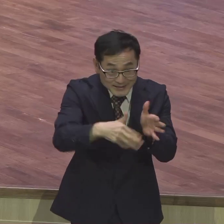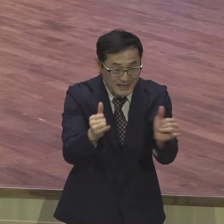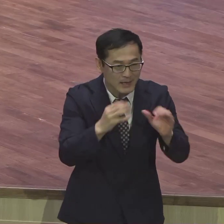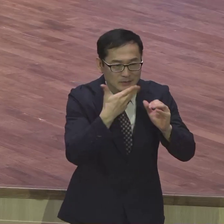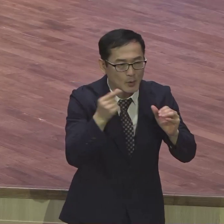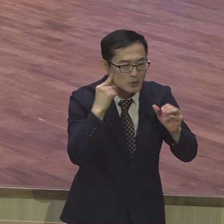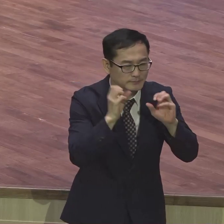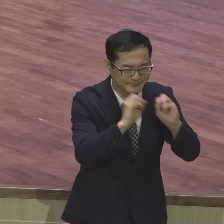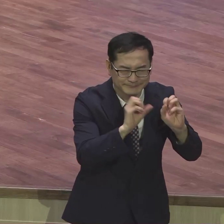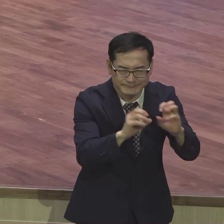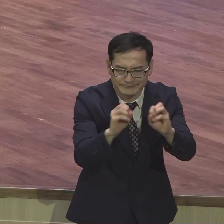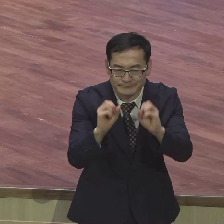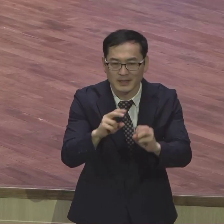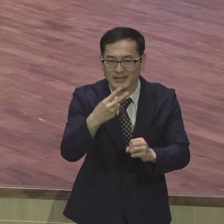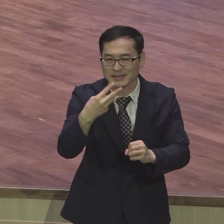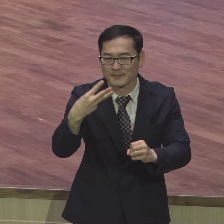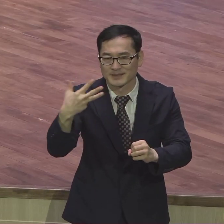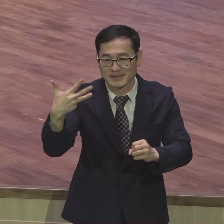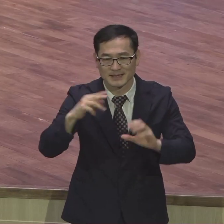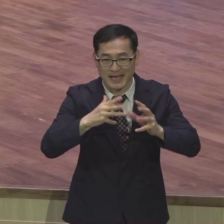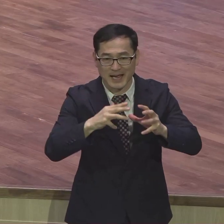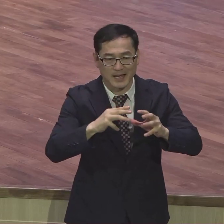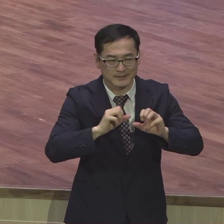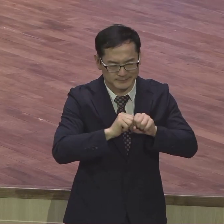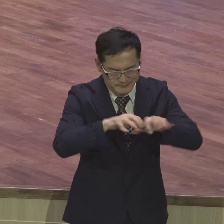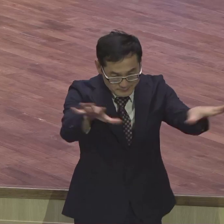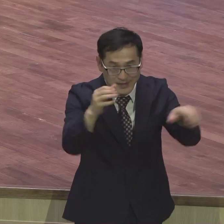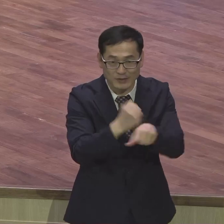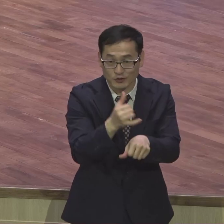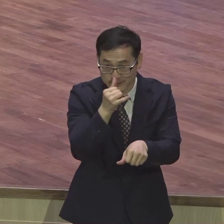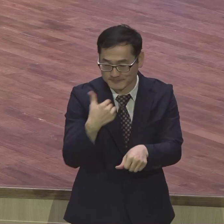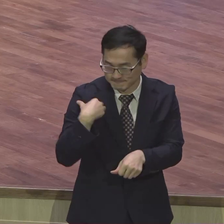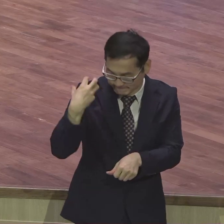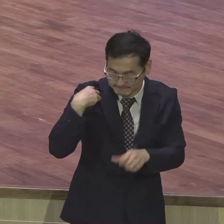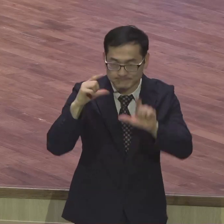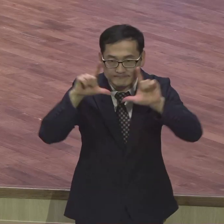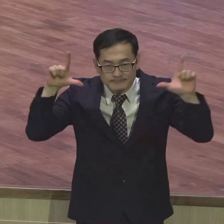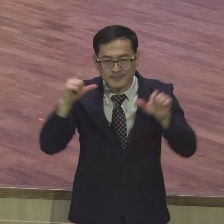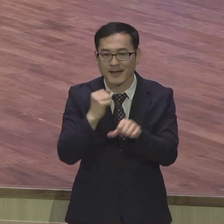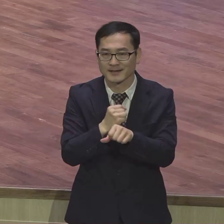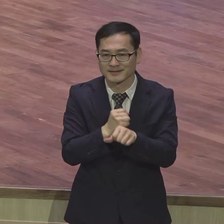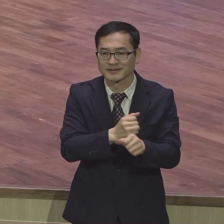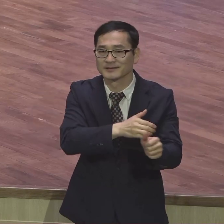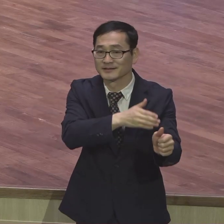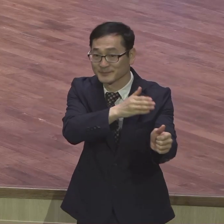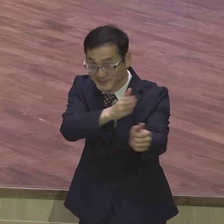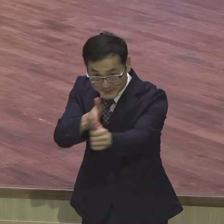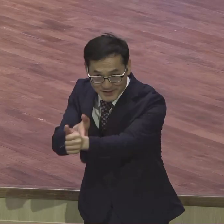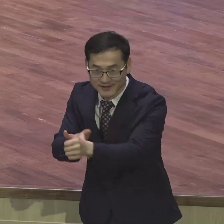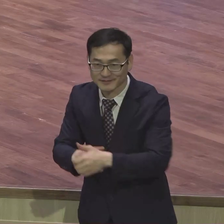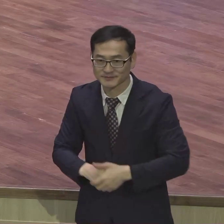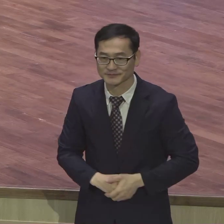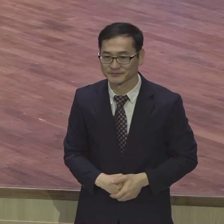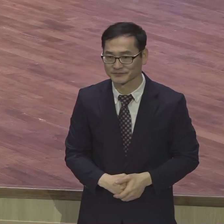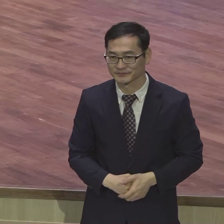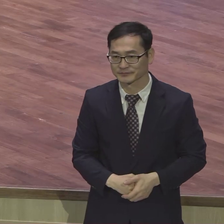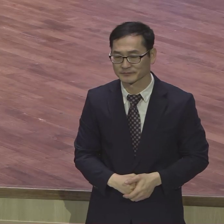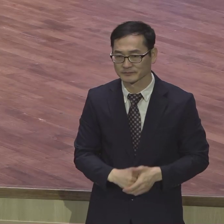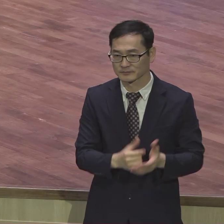삶 237나라 살려낼 수 있는 성교적 저자의 삶을 다 사시기를 제모로 축복합니다 기도합시다